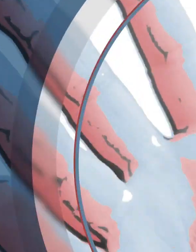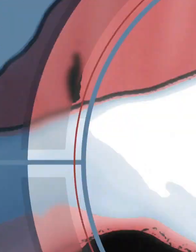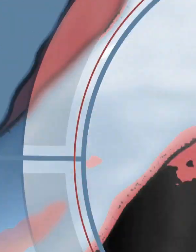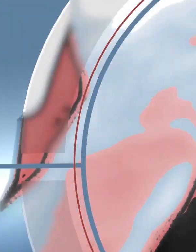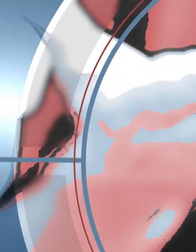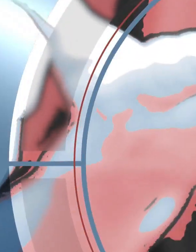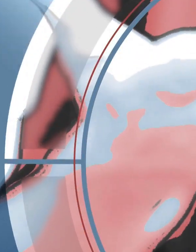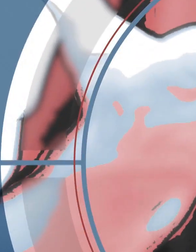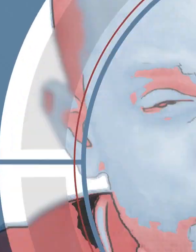Générique